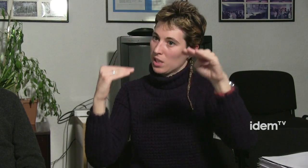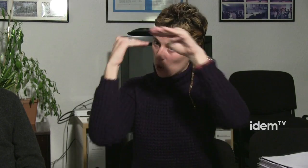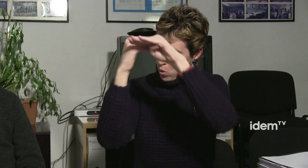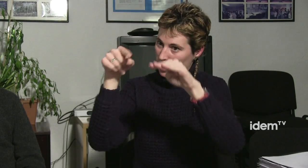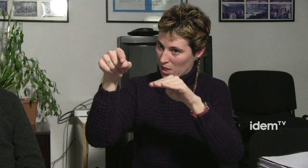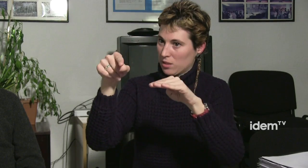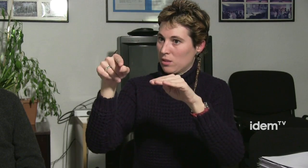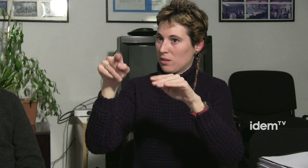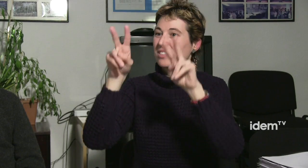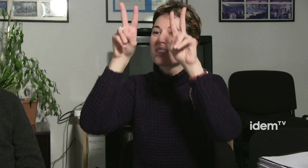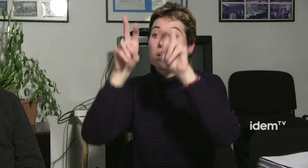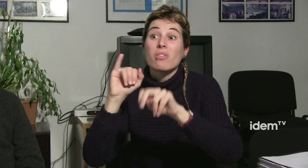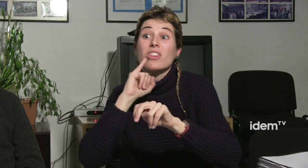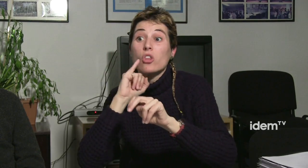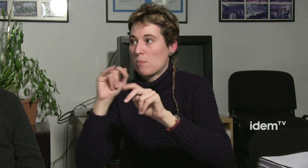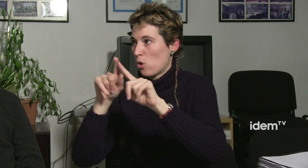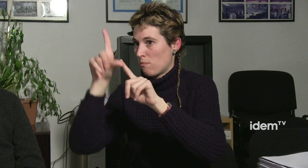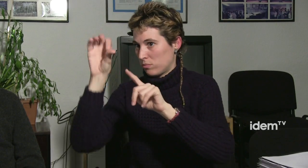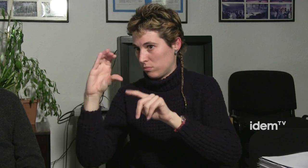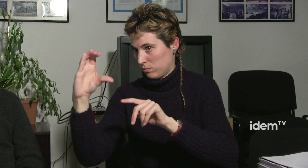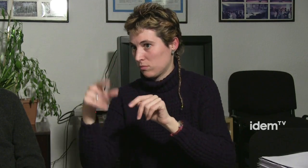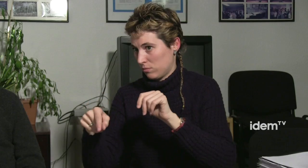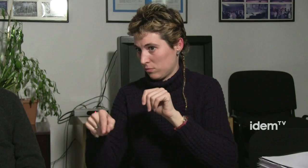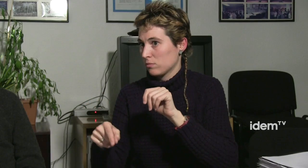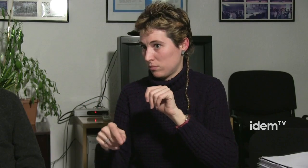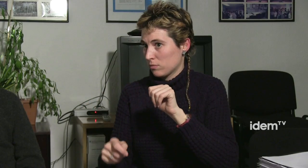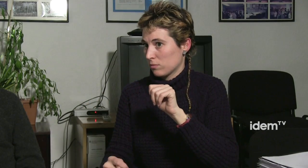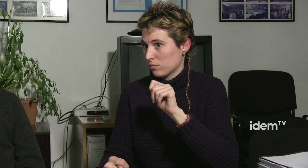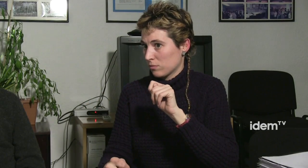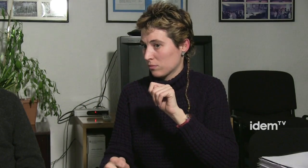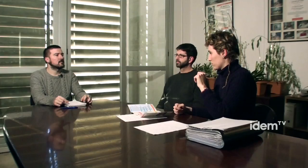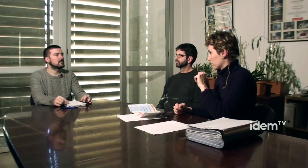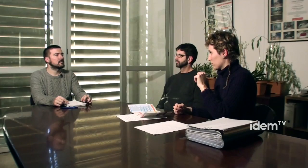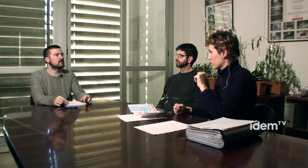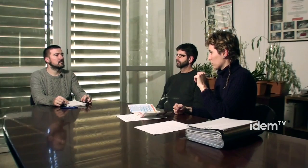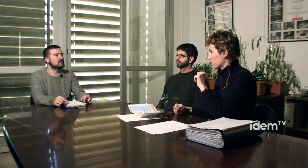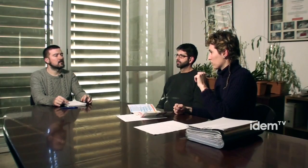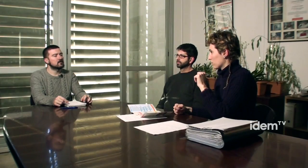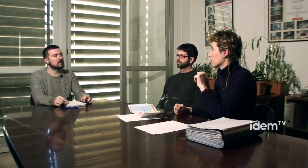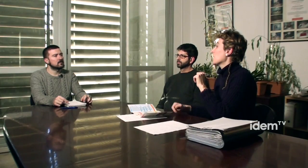tenim dret en aquest sentit a expressar-nos en la nostra llengua.